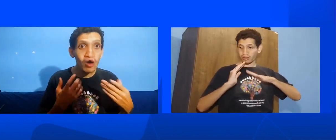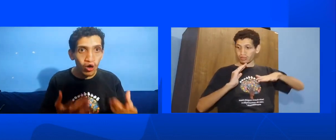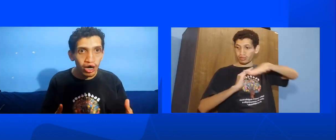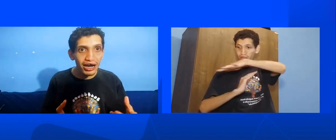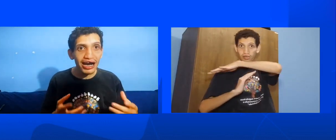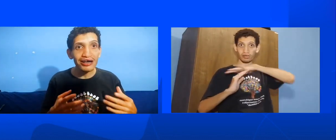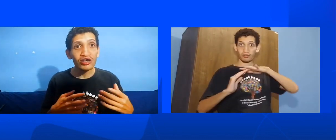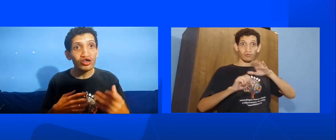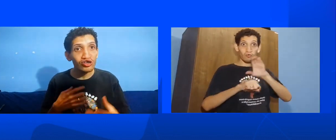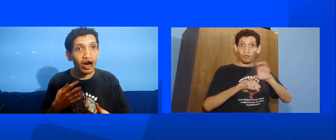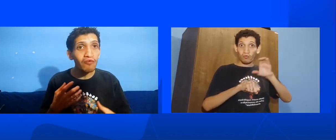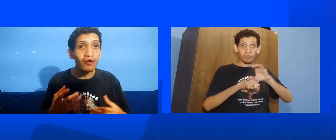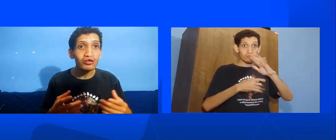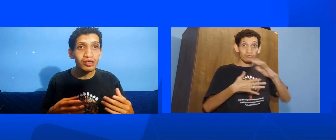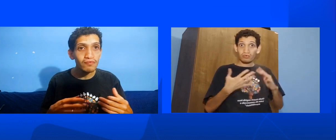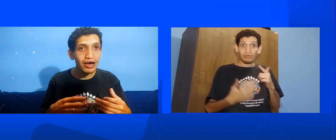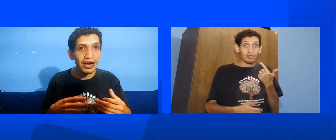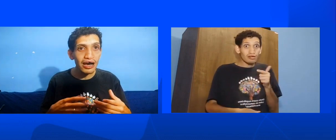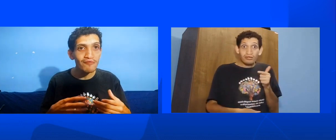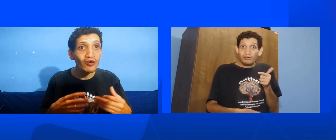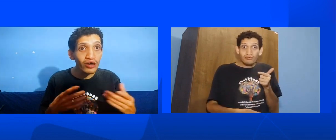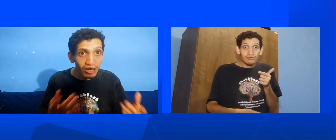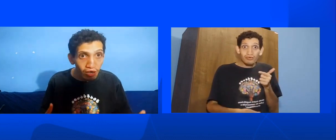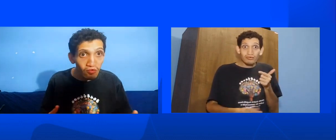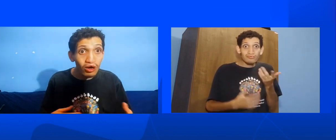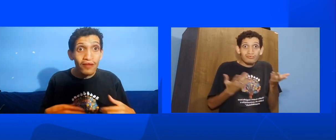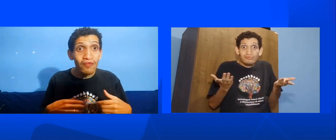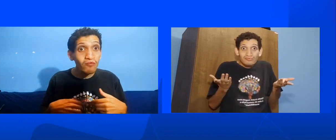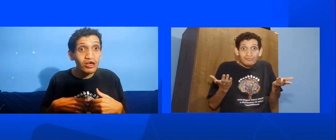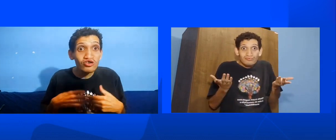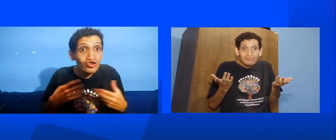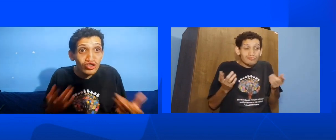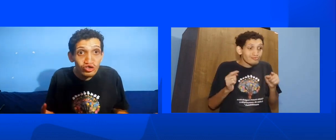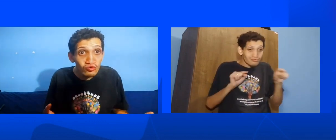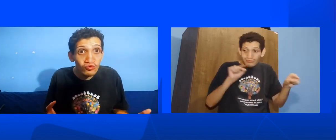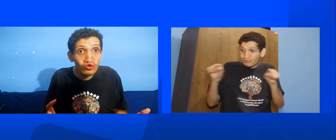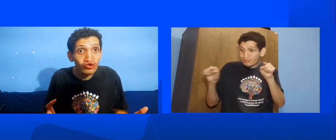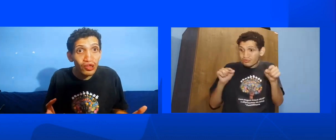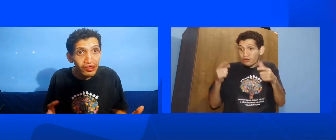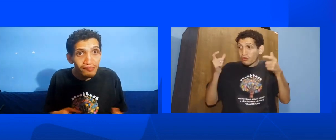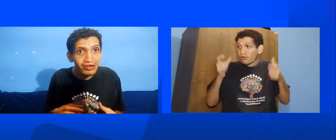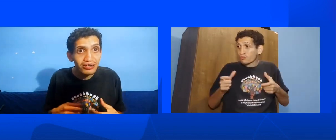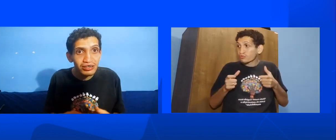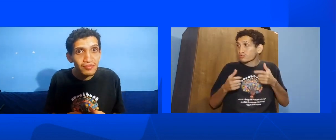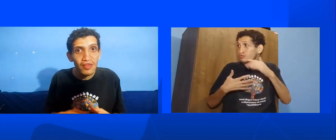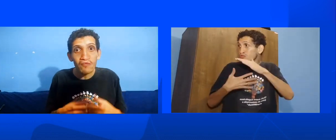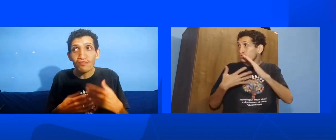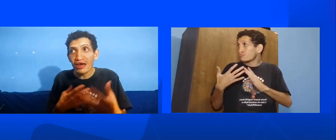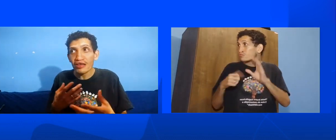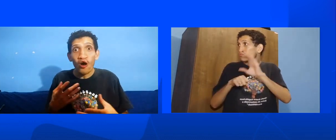mora, a região aonde está morando Não existe curso de livros ainda Ainda não tem